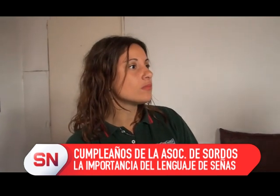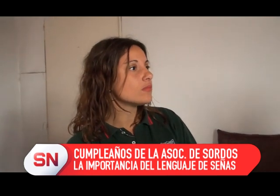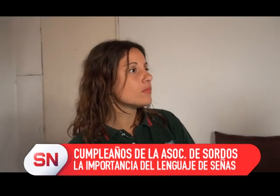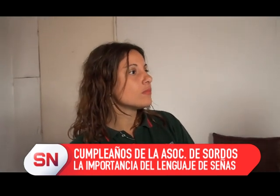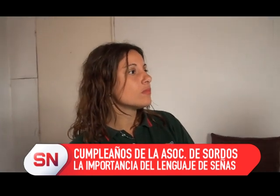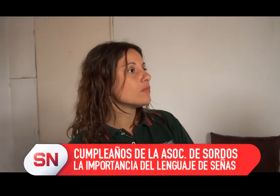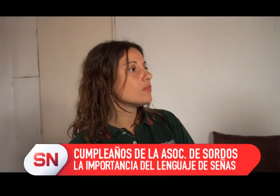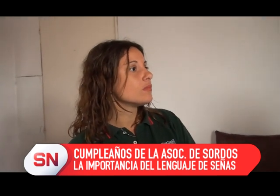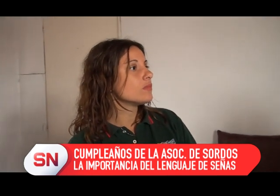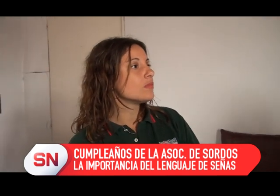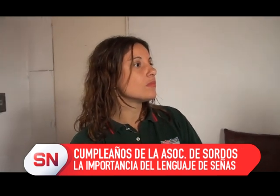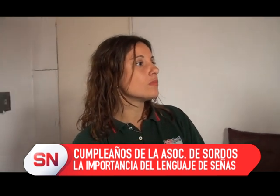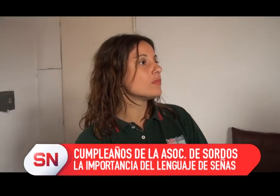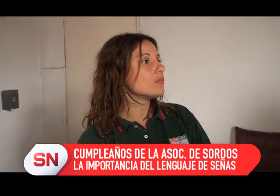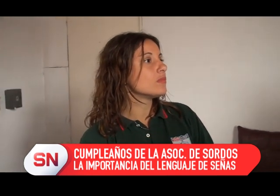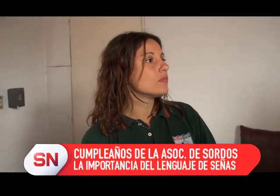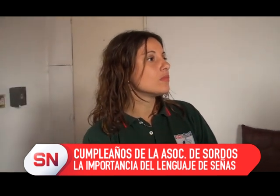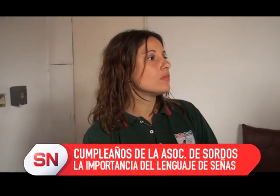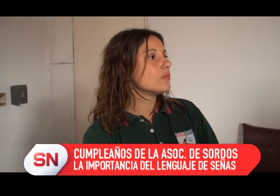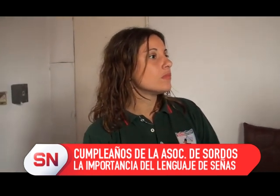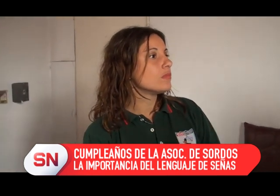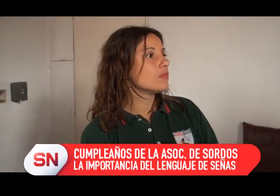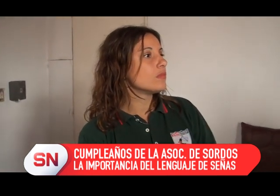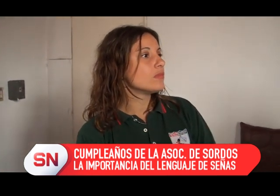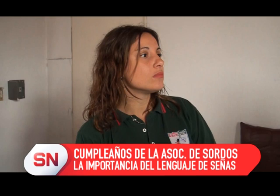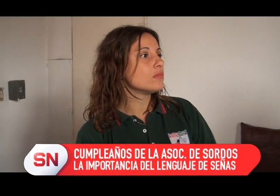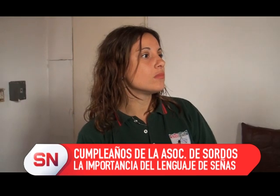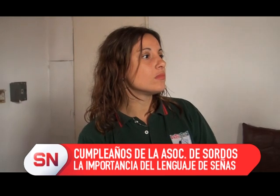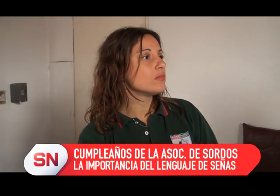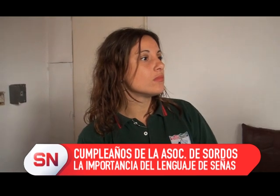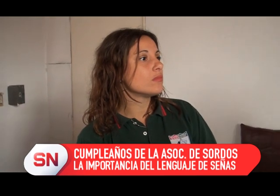algún cobrador o si hay que pasar siempre por ahí a pagar?